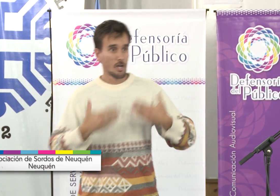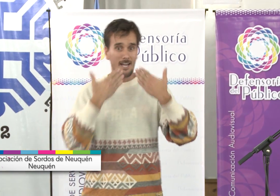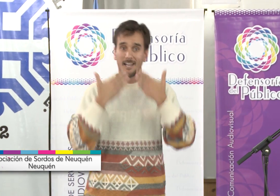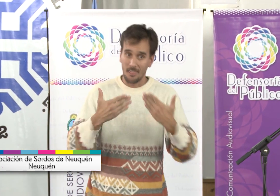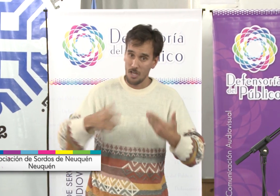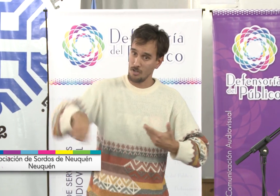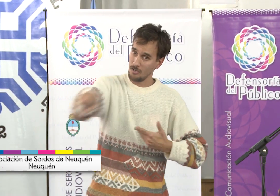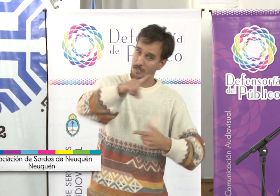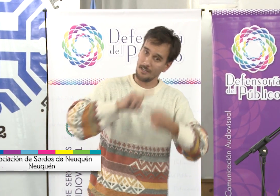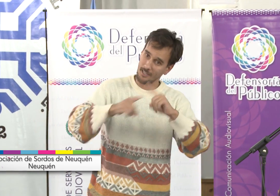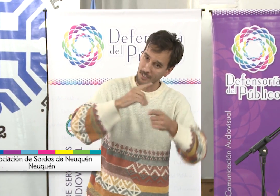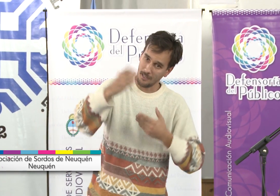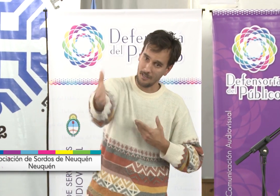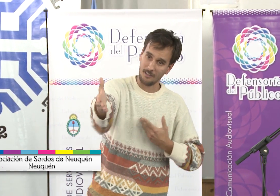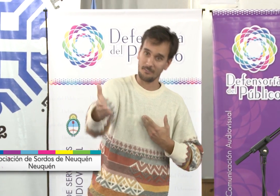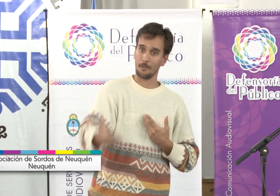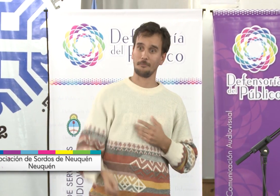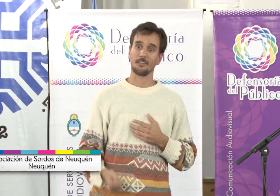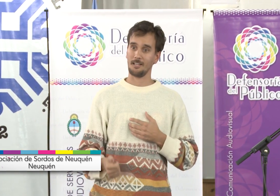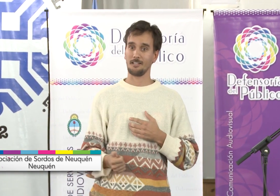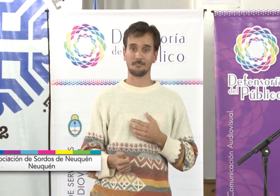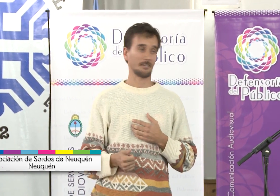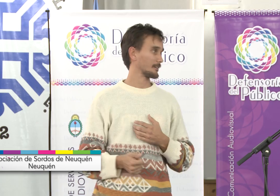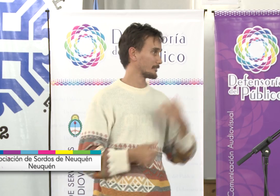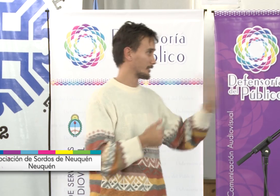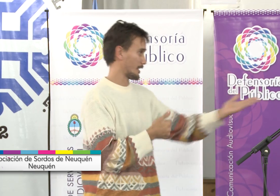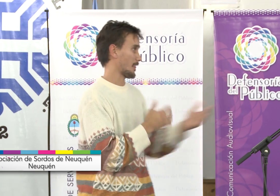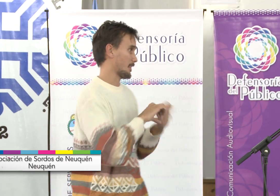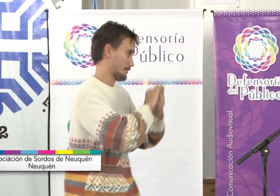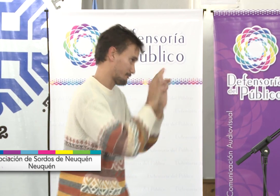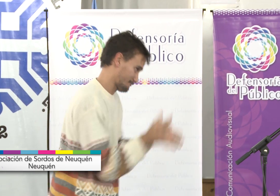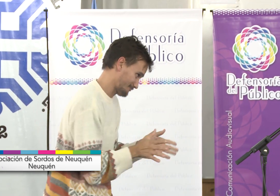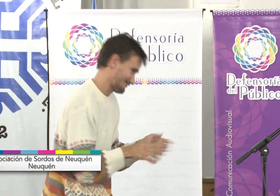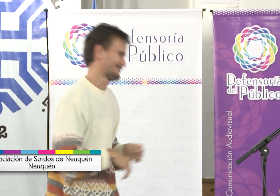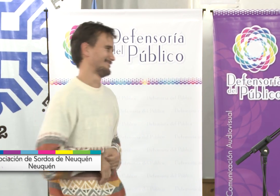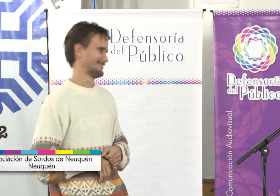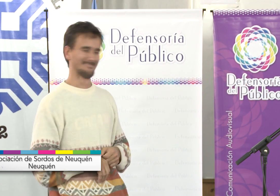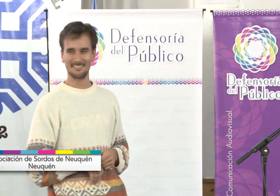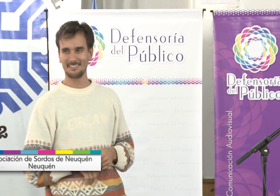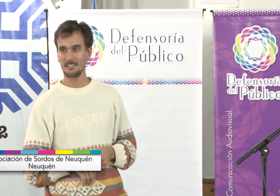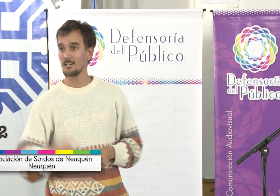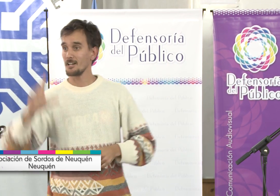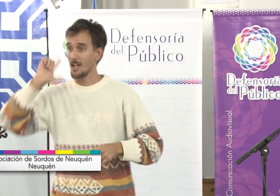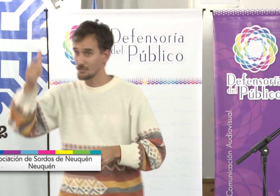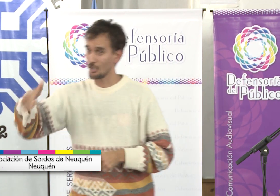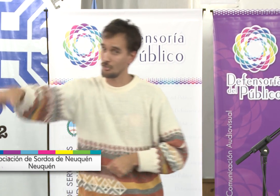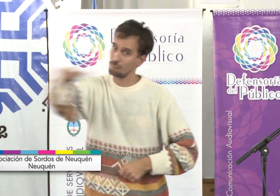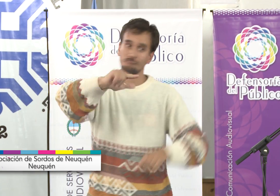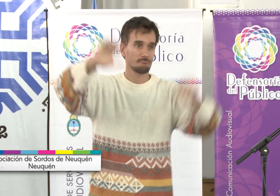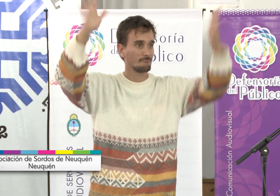Nada más. Les quiero agradecer a todos, a las intérpretes, a la Defensoría del Público. Muchas gracias. A toda